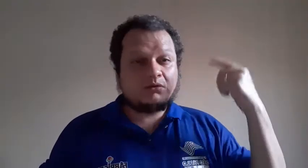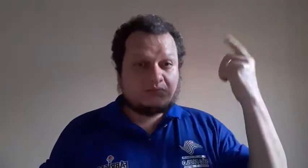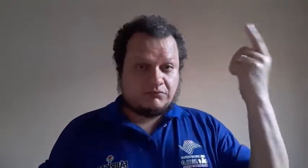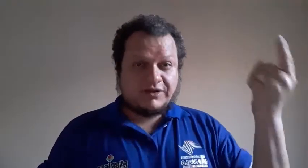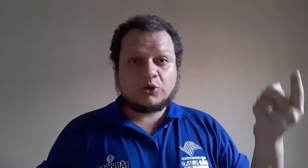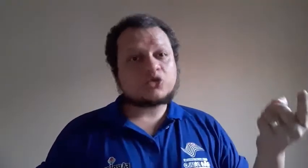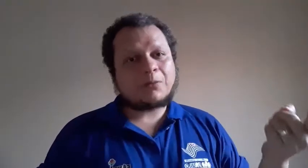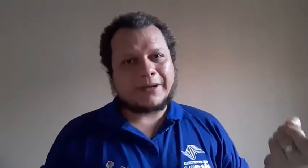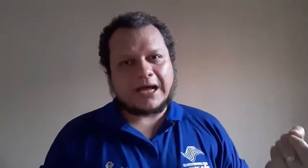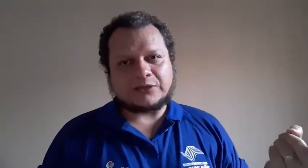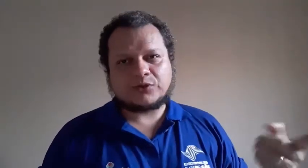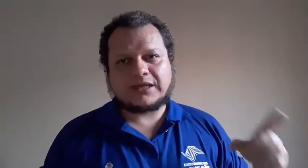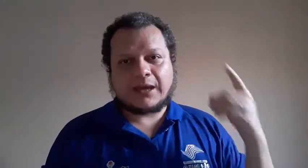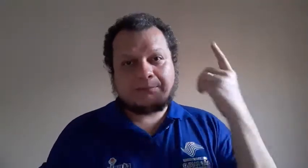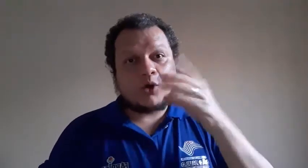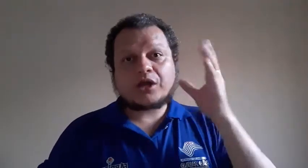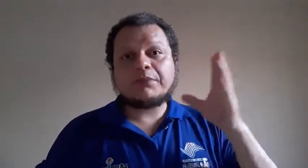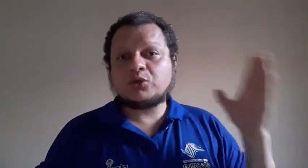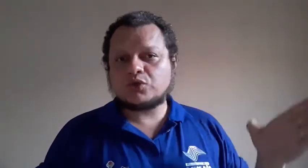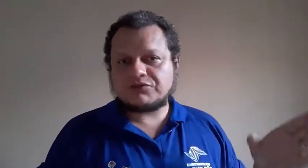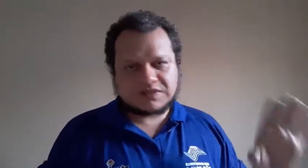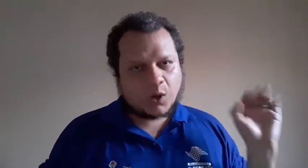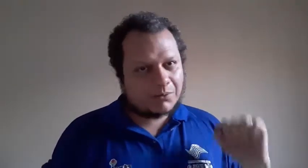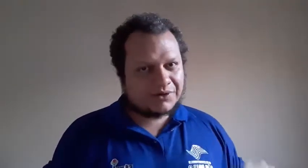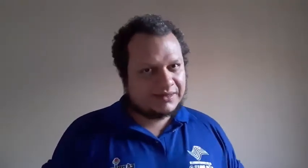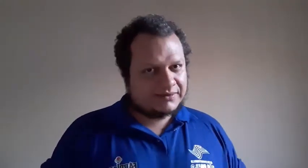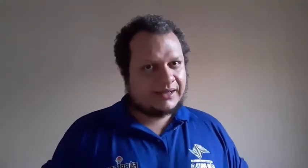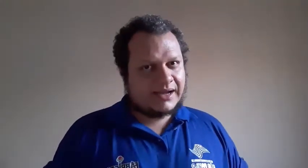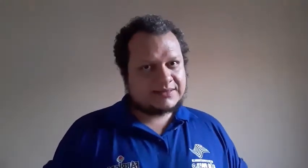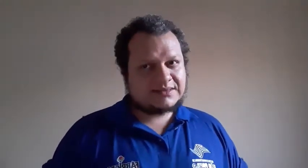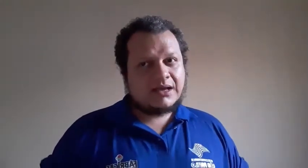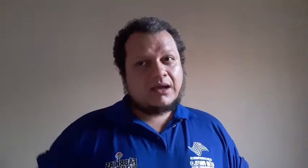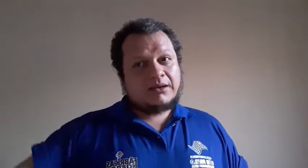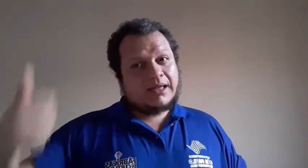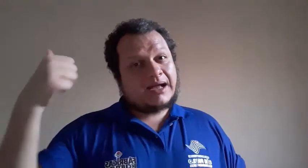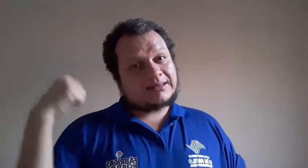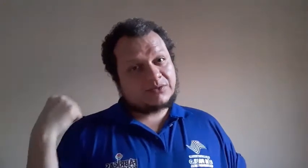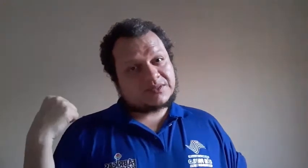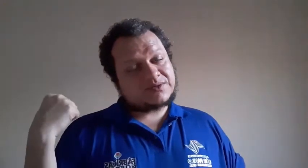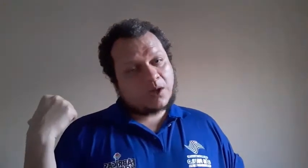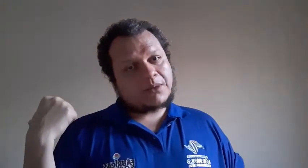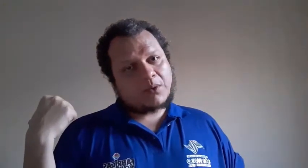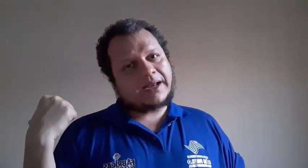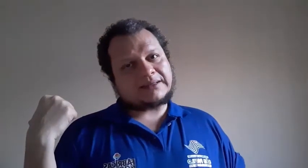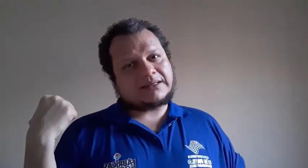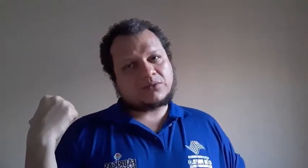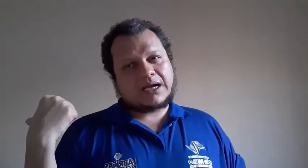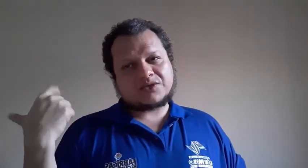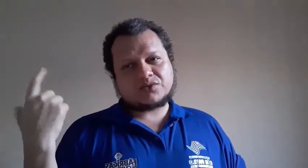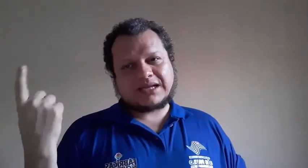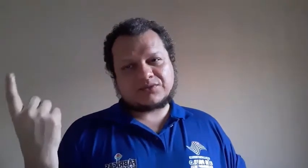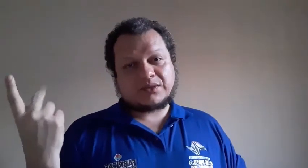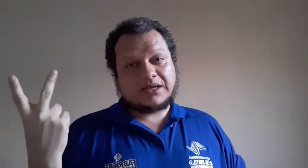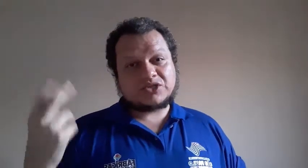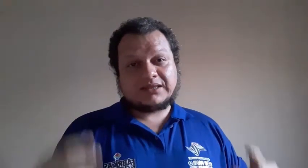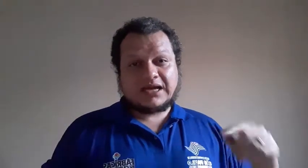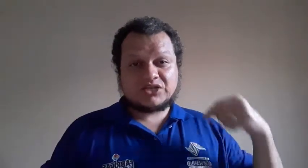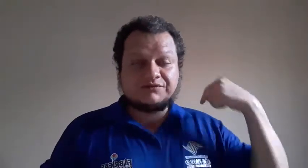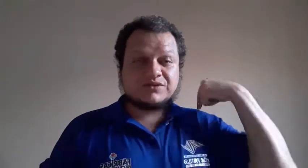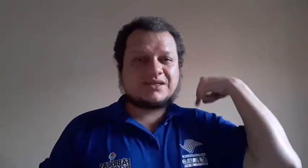valor dobrado, que é por minuto você cobra R$80,00. A tradução você cobra R$40,00. No caso, tradução e legendagem, você